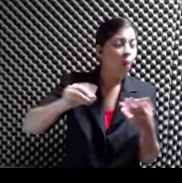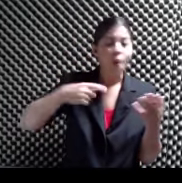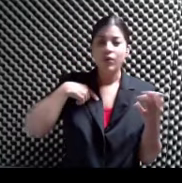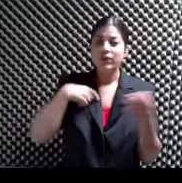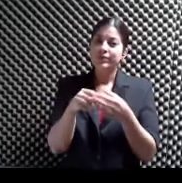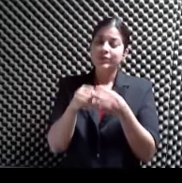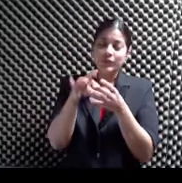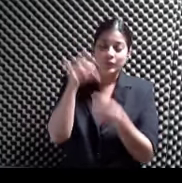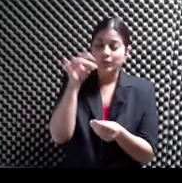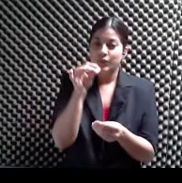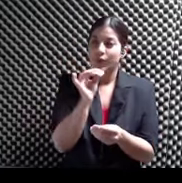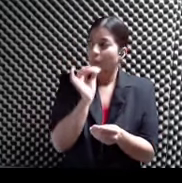Gelatinas